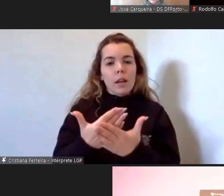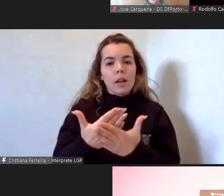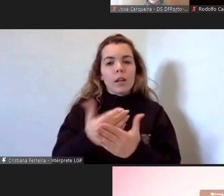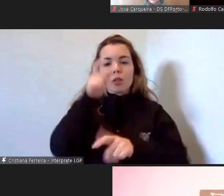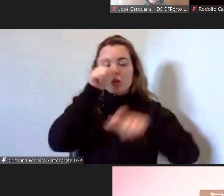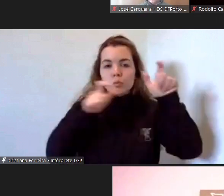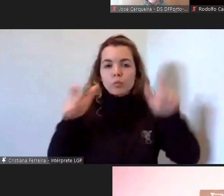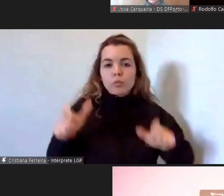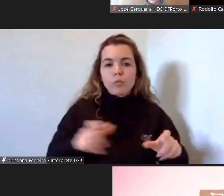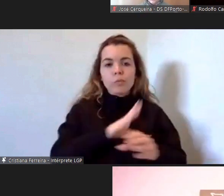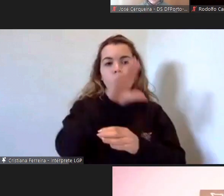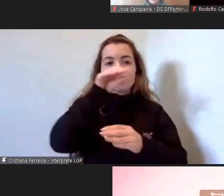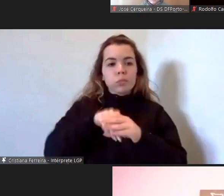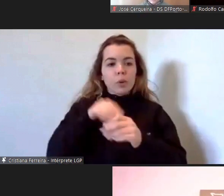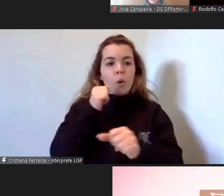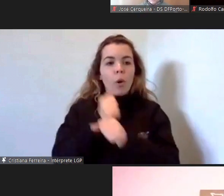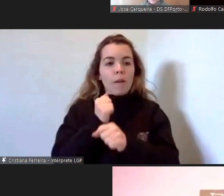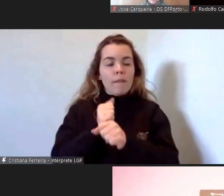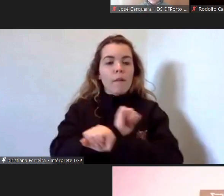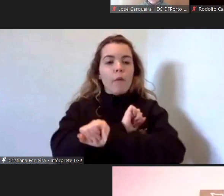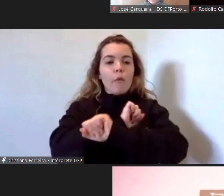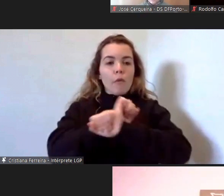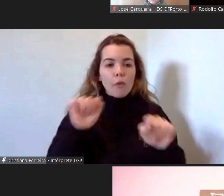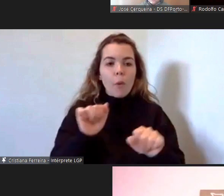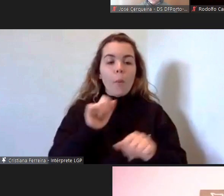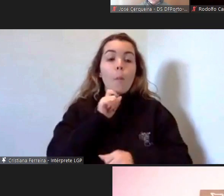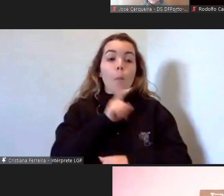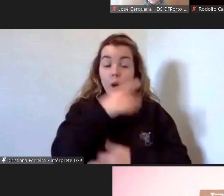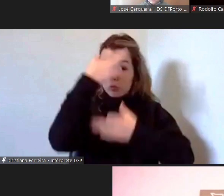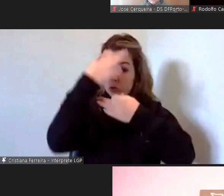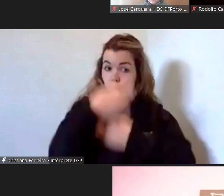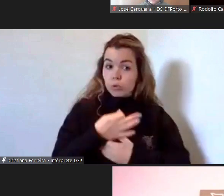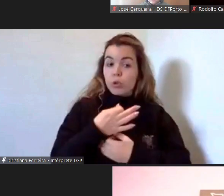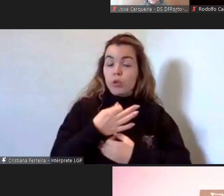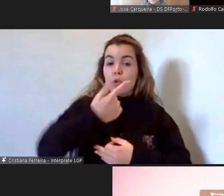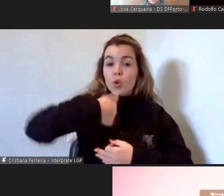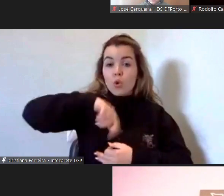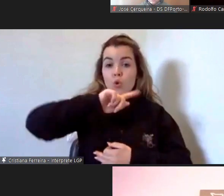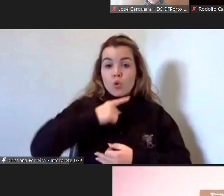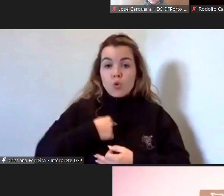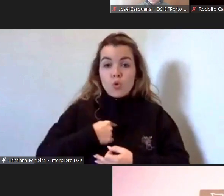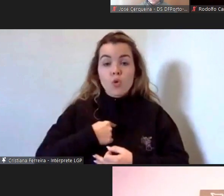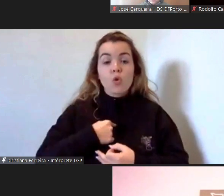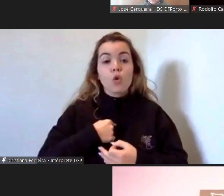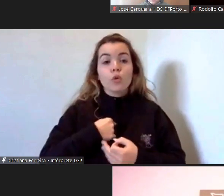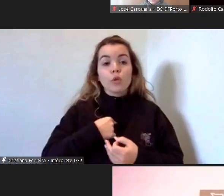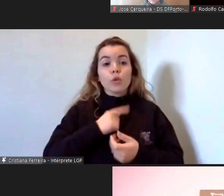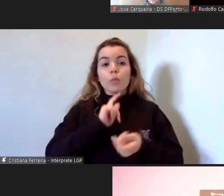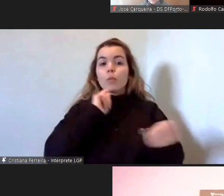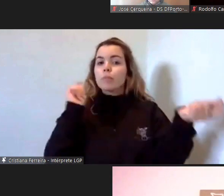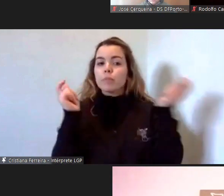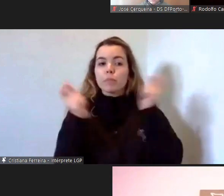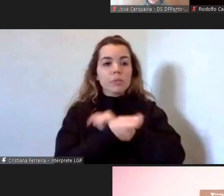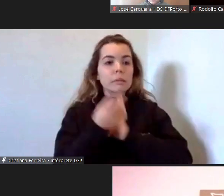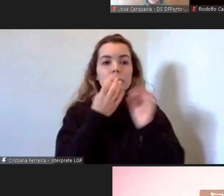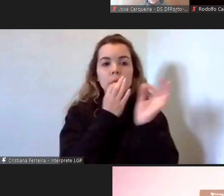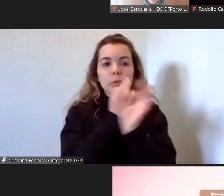pessoas no seu trabalho podem creer que nós temos dado um giro incrível e que